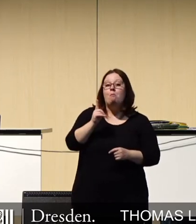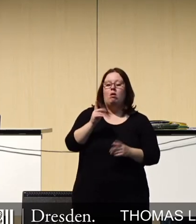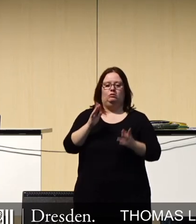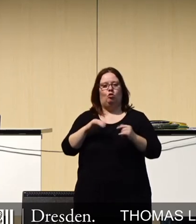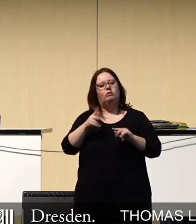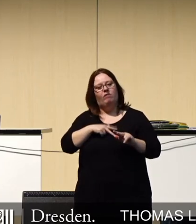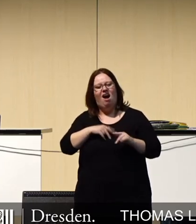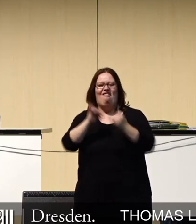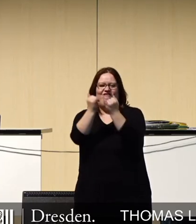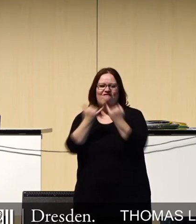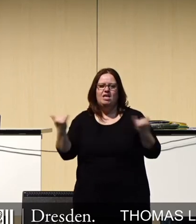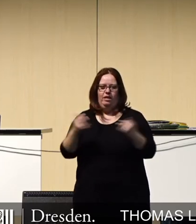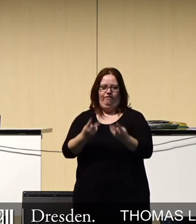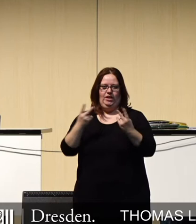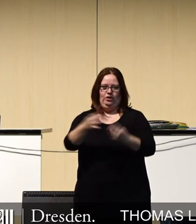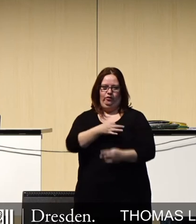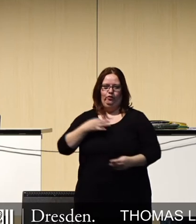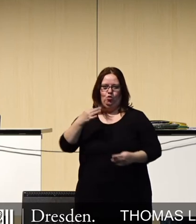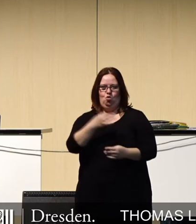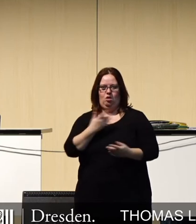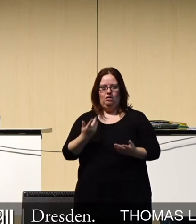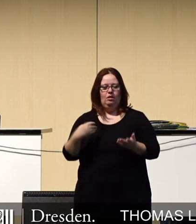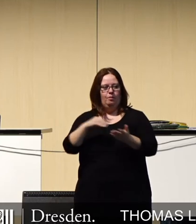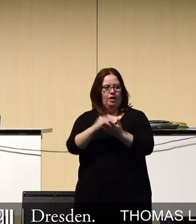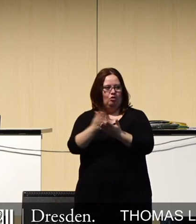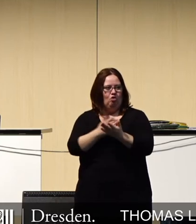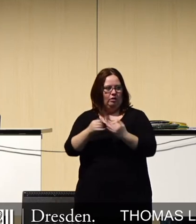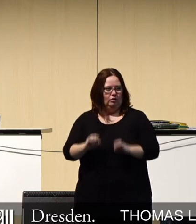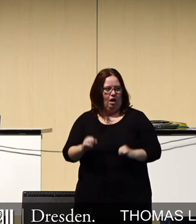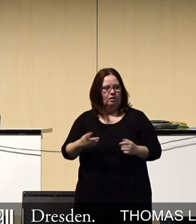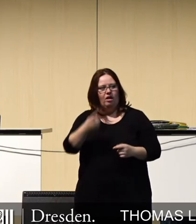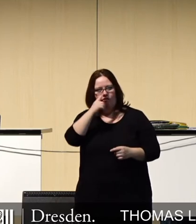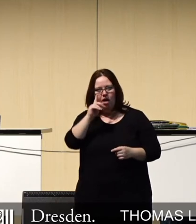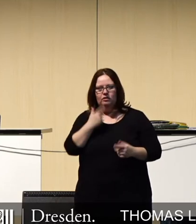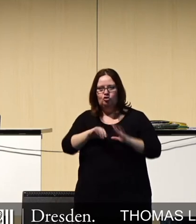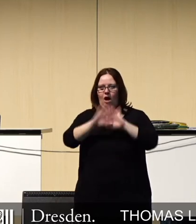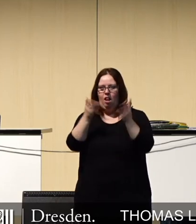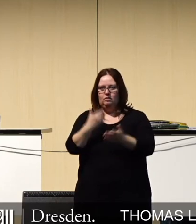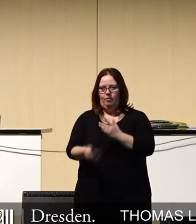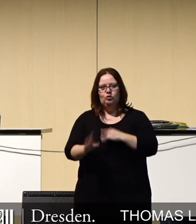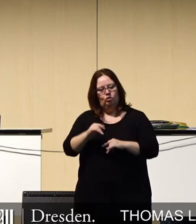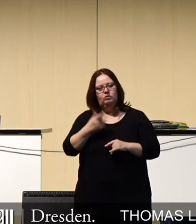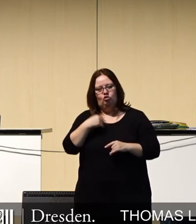vielmehr mit der Frage nach dem Wie beschäftigen. Denn mitgestalten kann man Dinge nur dann, wenn man sie nicht grundsätzlich ablehnt.